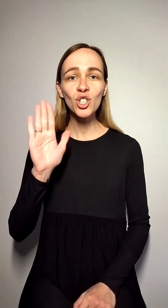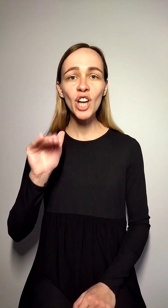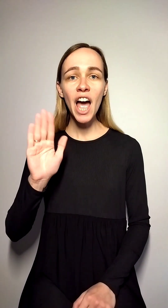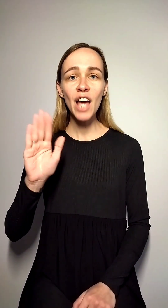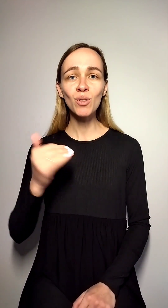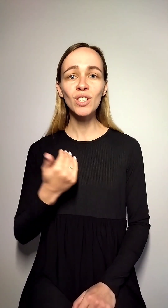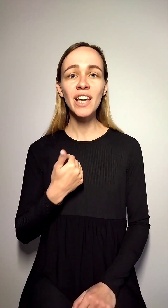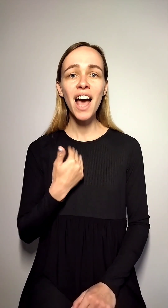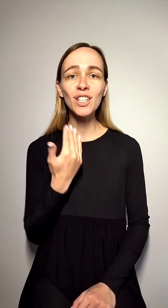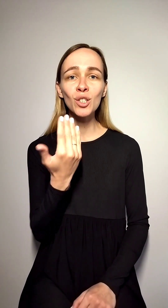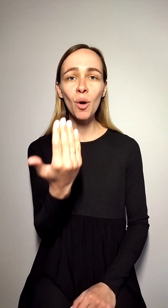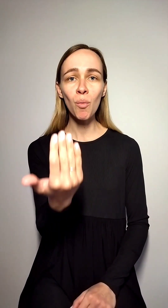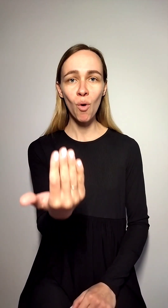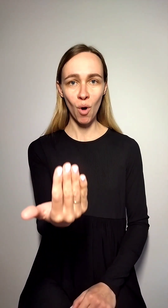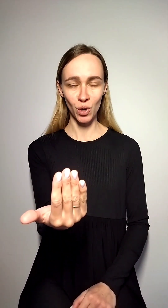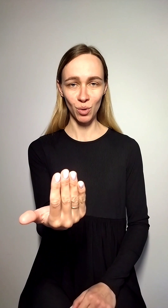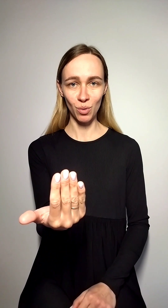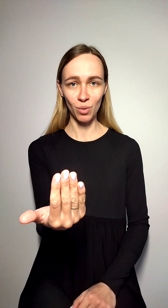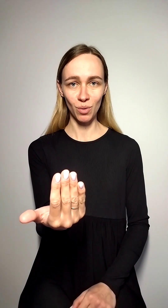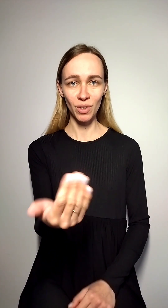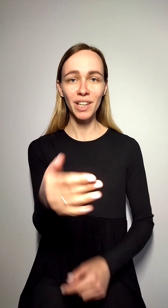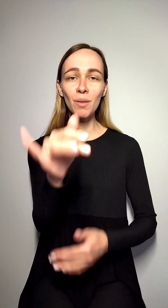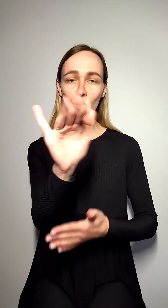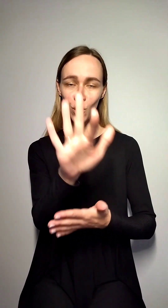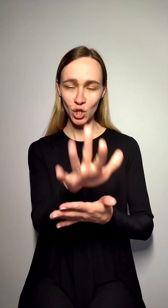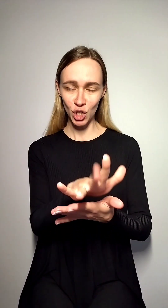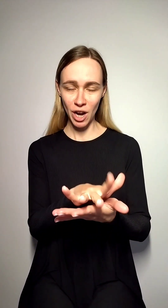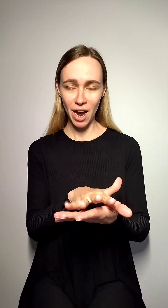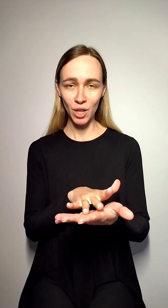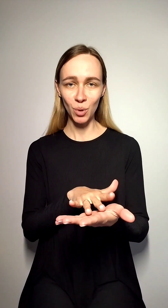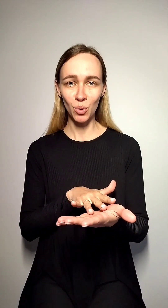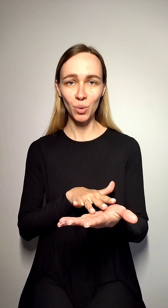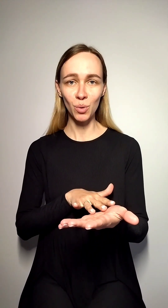Прощаюся з тобою і прощаю